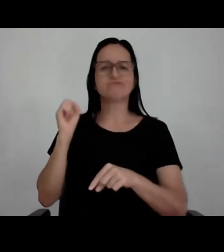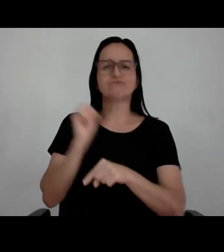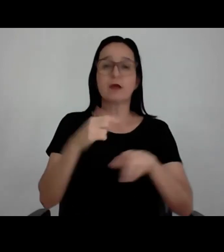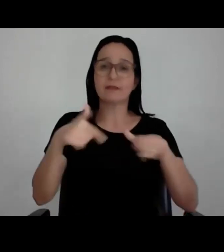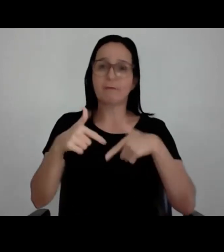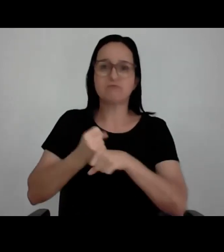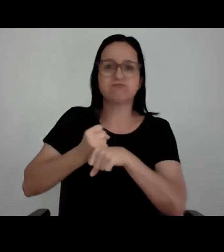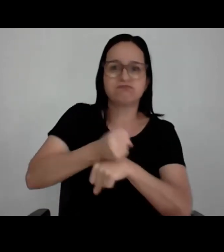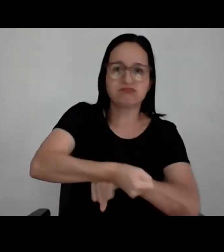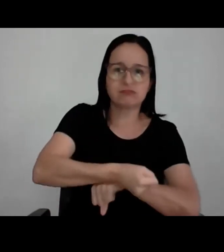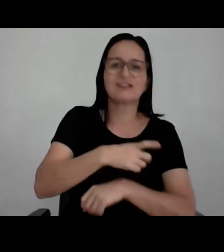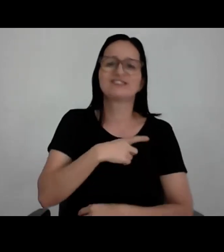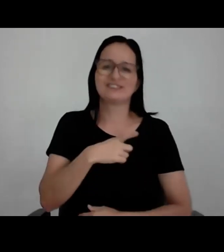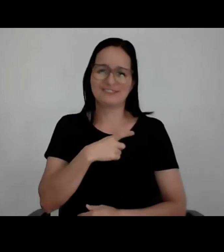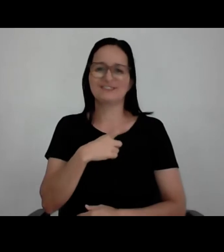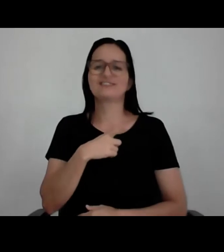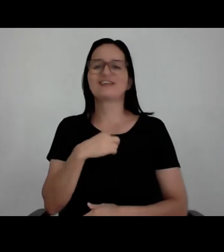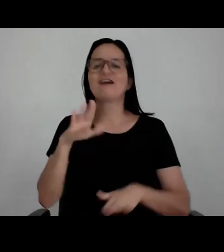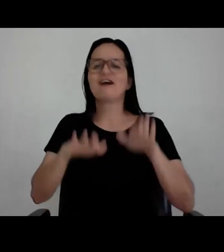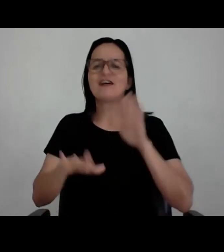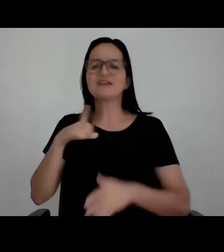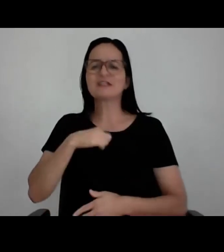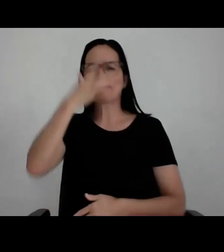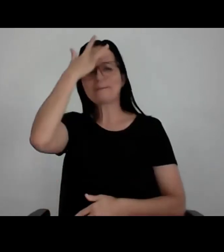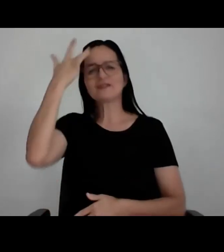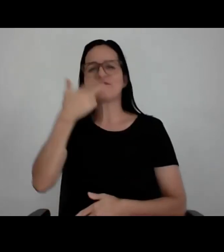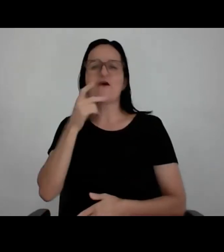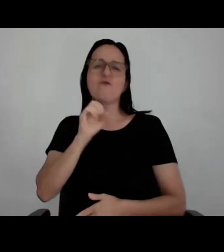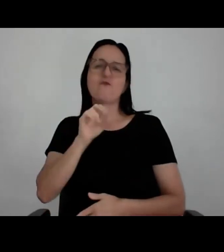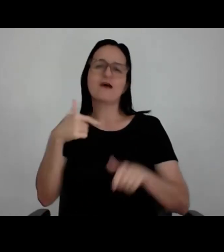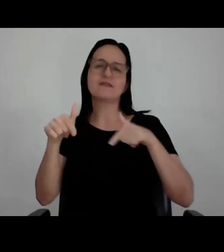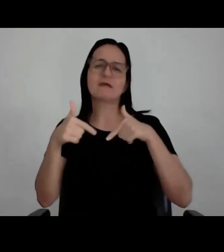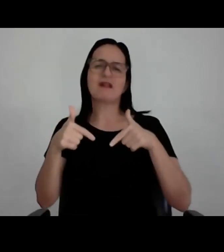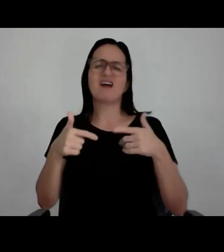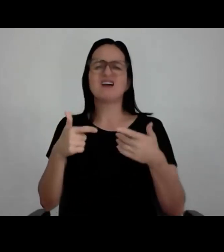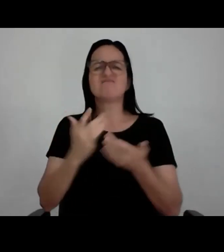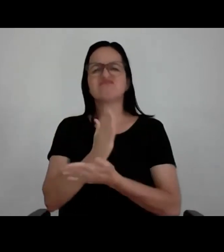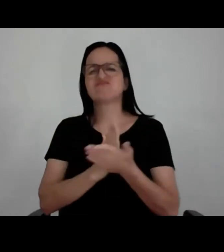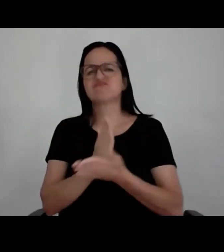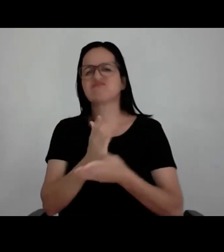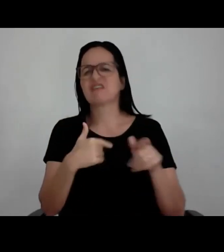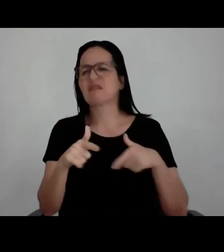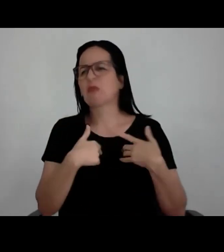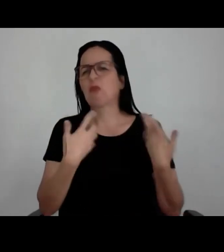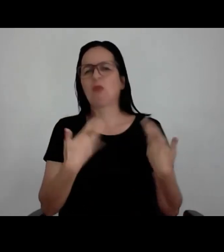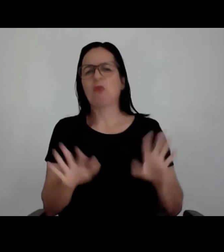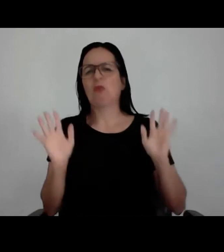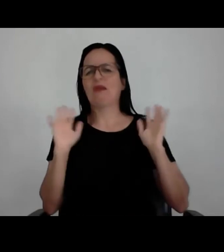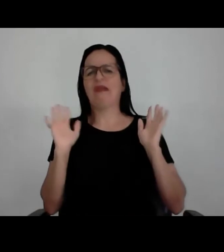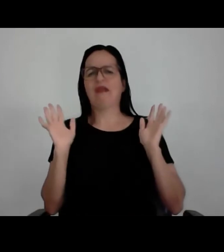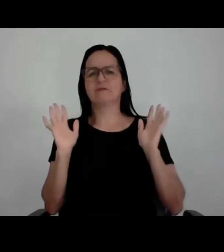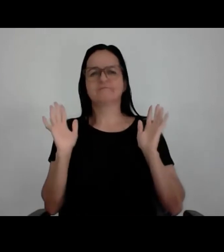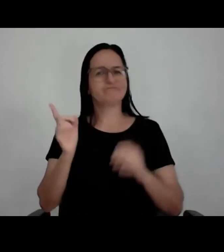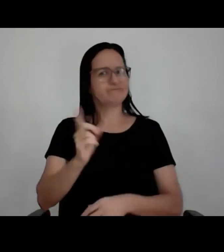Que é aquela teoria, se você tem gente que vou trabalhar hoje, que saco, não estou afim de trabalhar, que droga, esse cara nunca vai conseguir